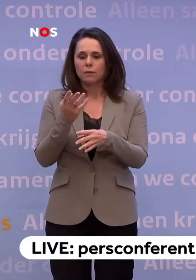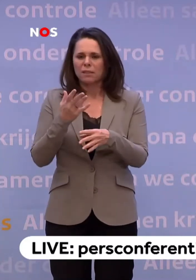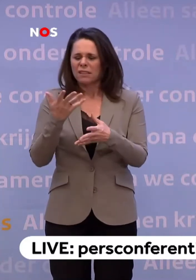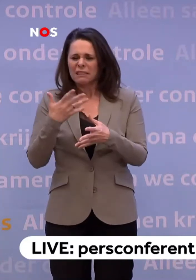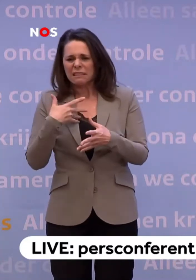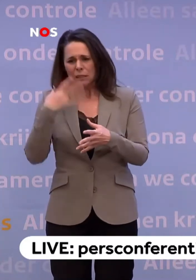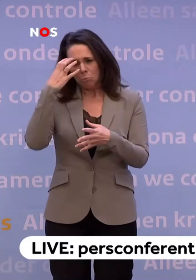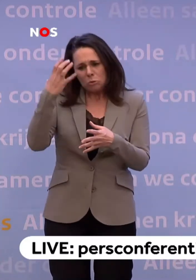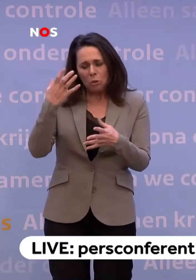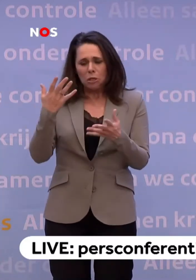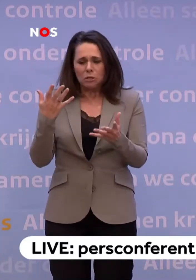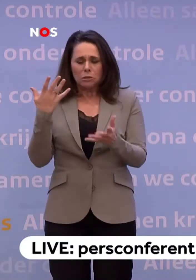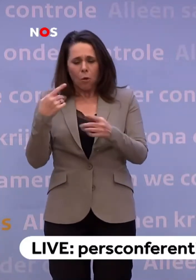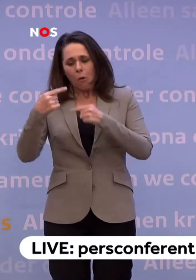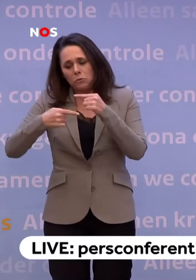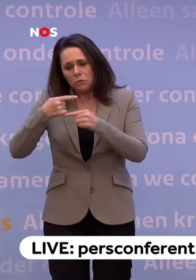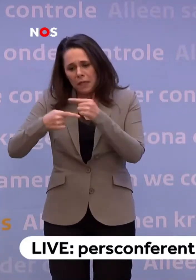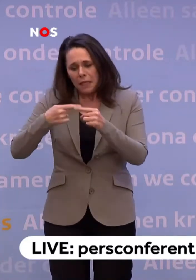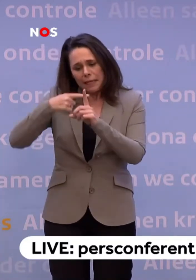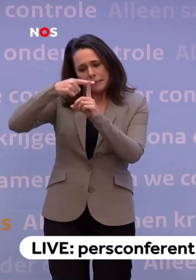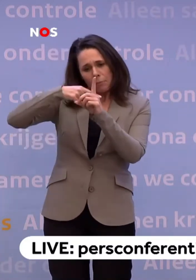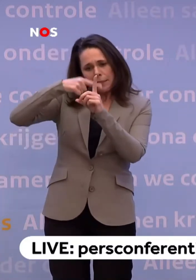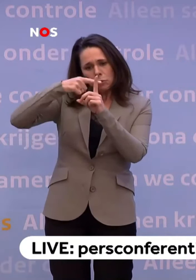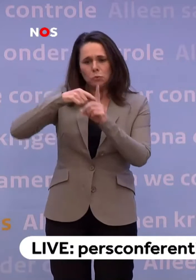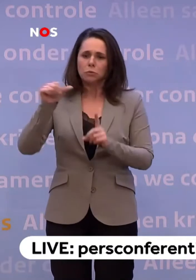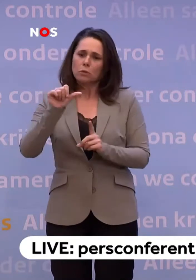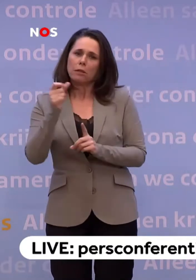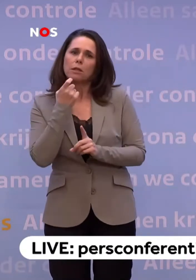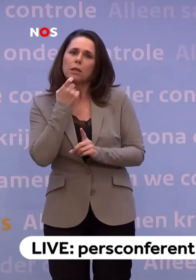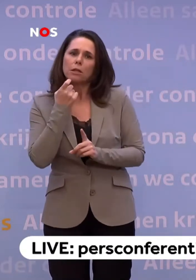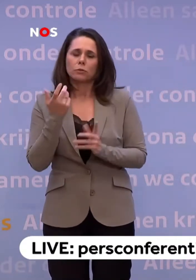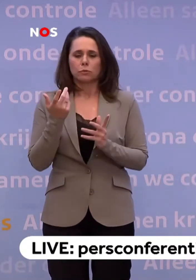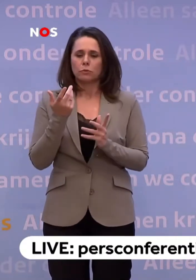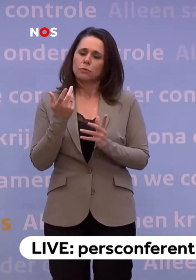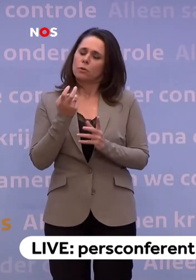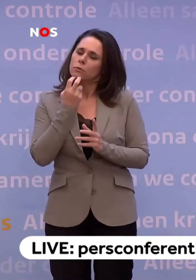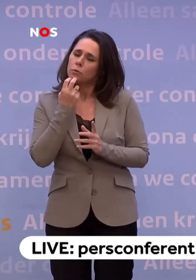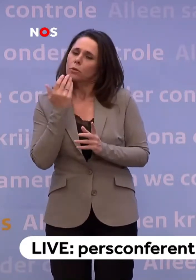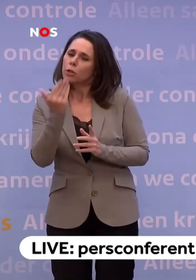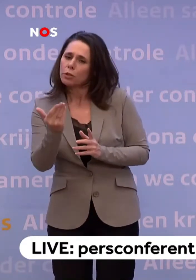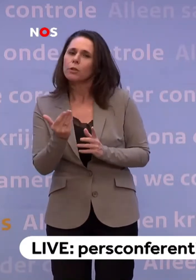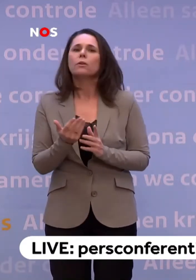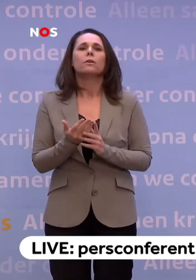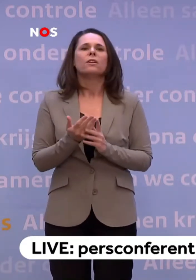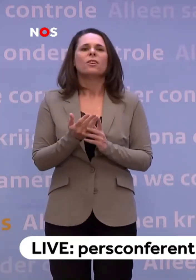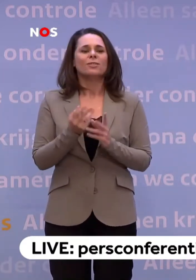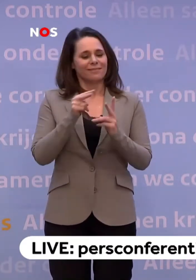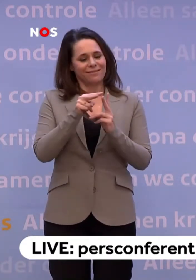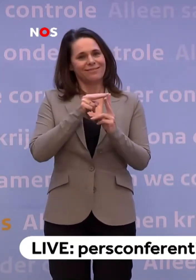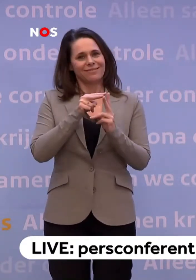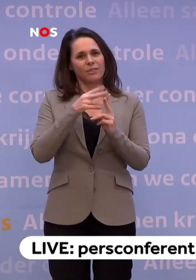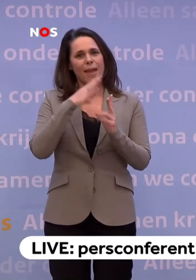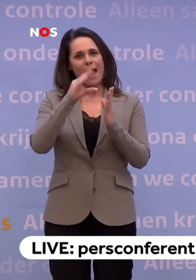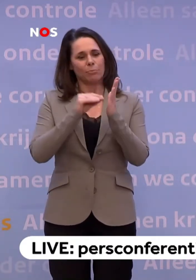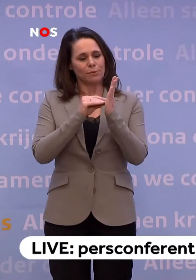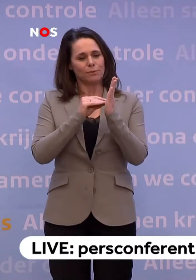zorgen maakt... ...over de ontwikkeling bijvoorbeeld van je temperatuur of van andere klachten... ...dat je ook die dokter kunt raadplegen. Dus die twee apps die vormen eigenlijk de